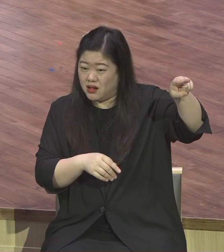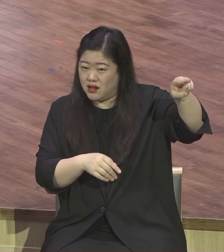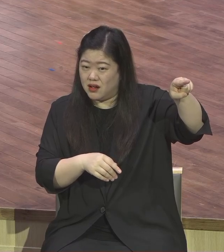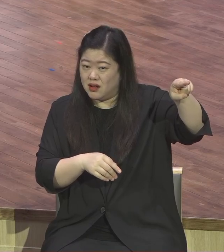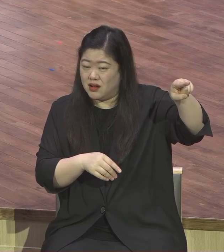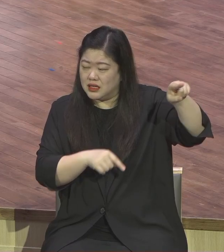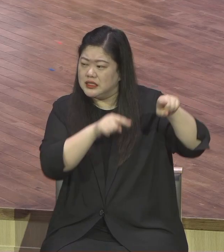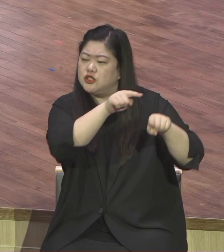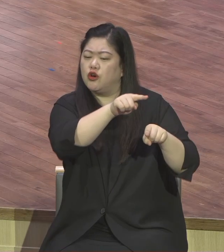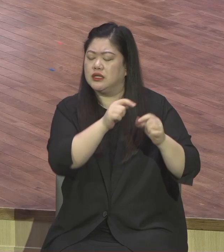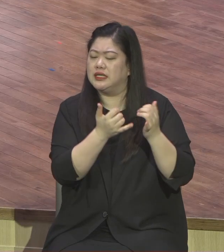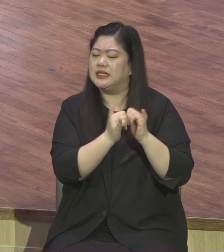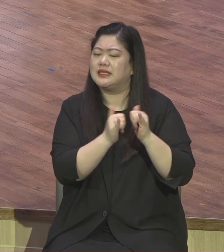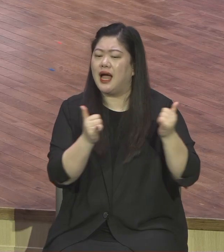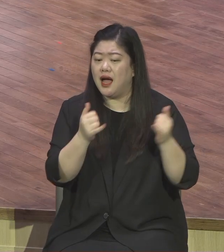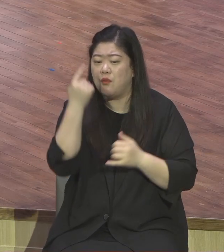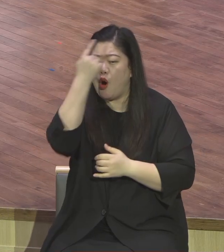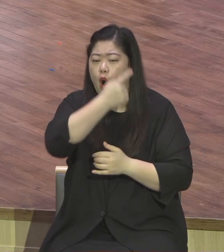얼굴이 밝아 보입니다